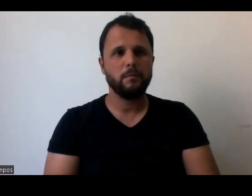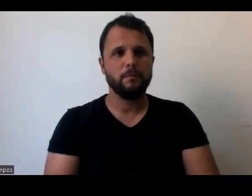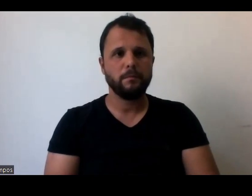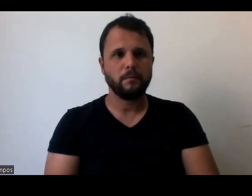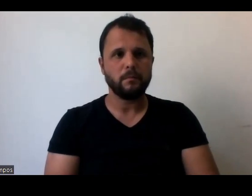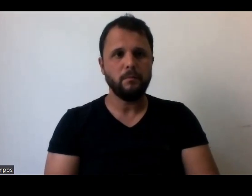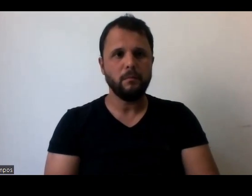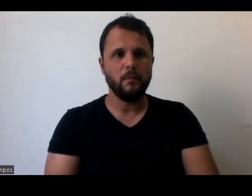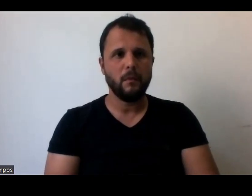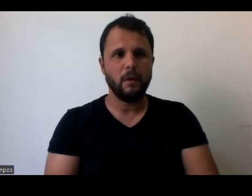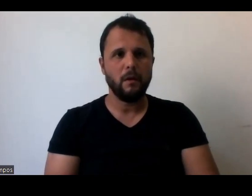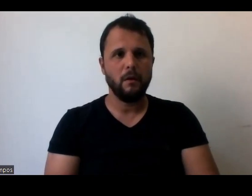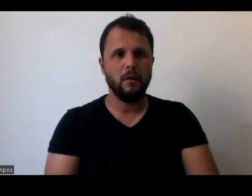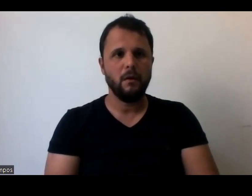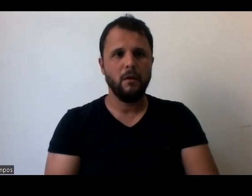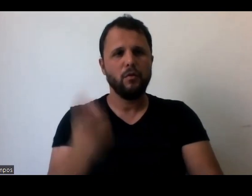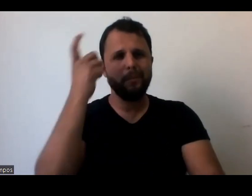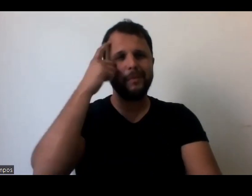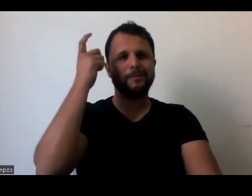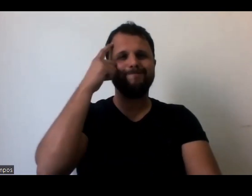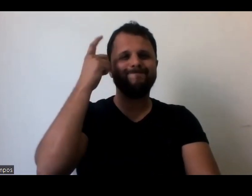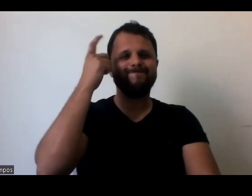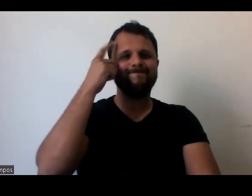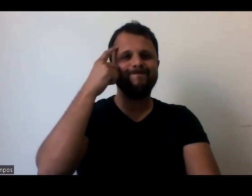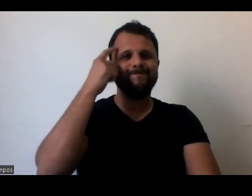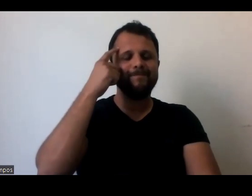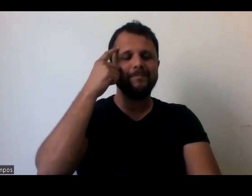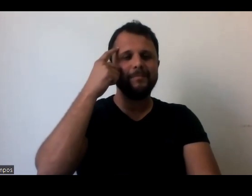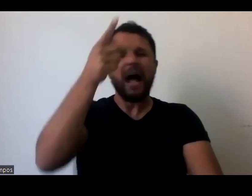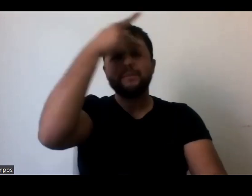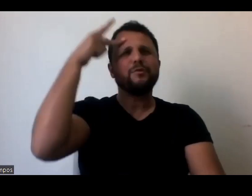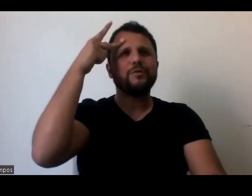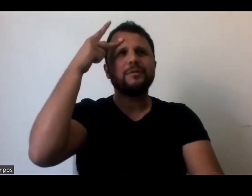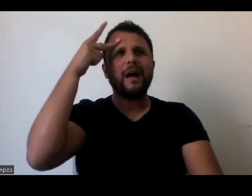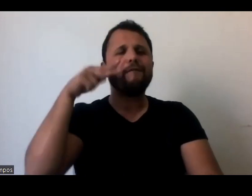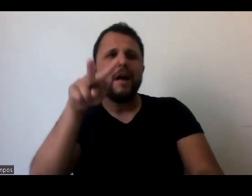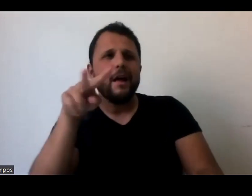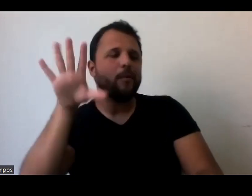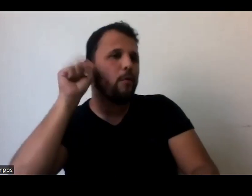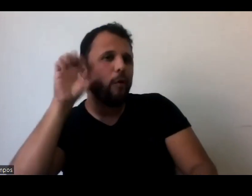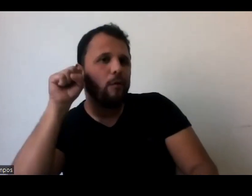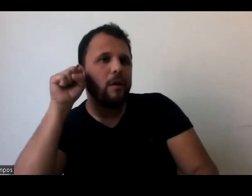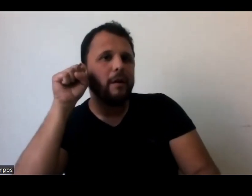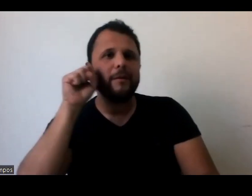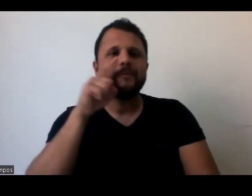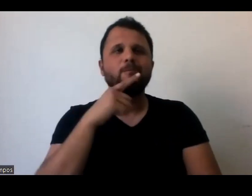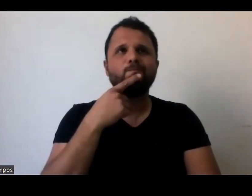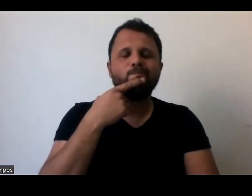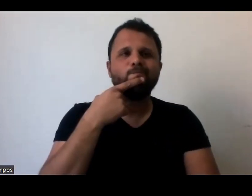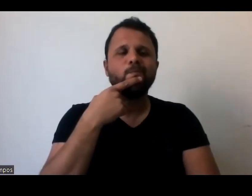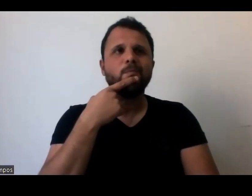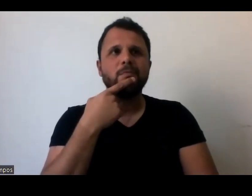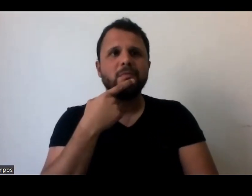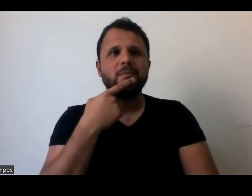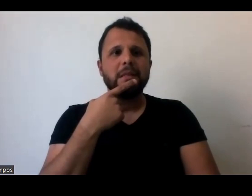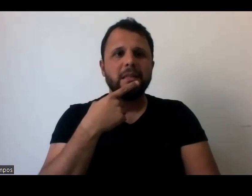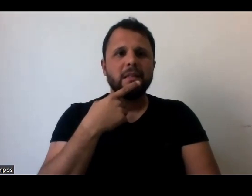assim, tô pensando aqui em quem tá nos ouvindo aqui agora, né? E, de fato, temos